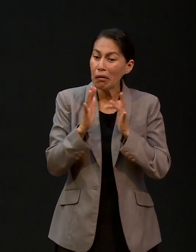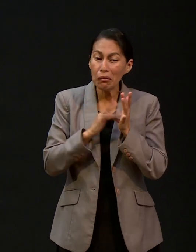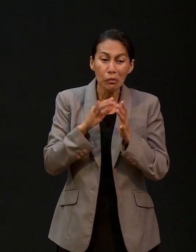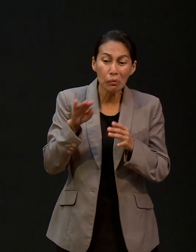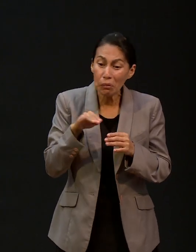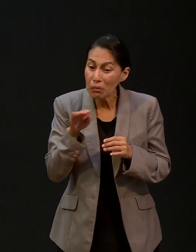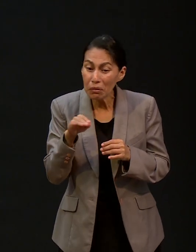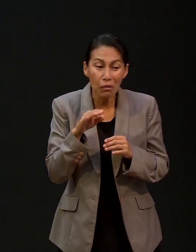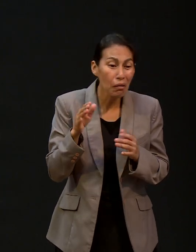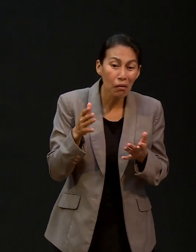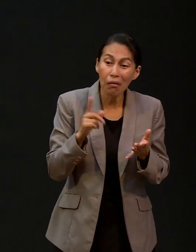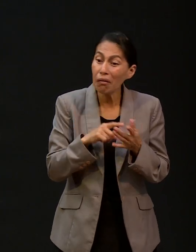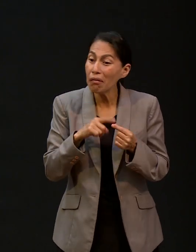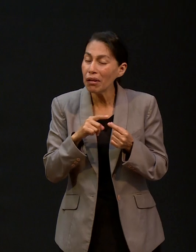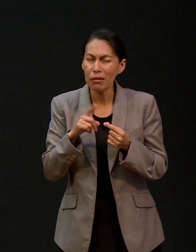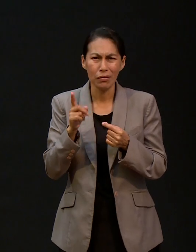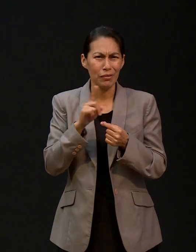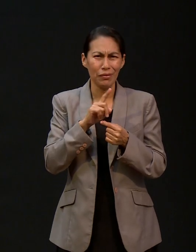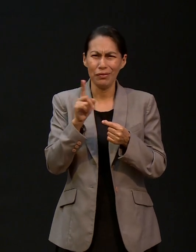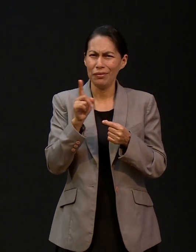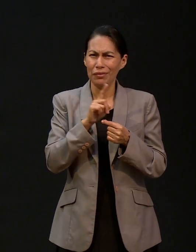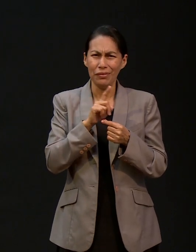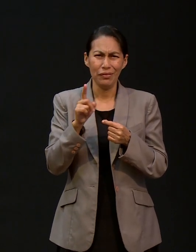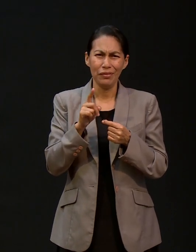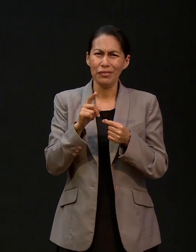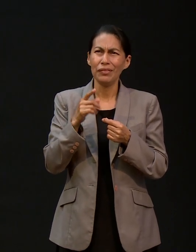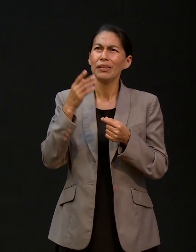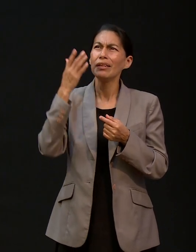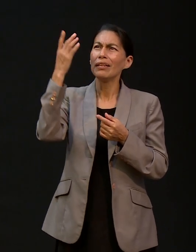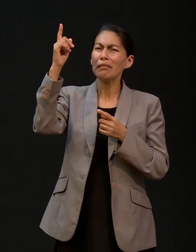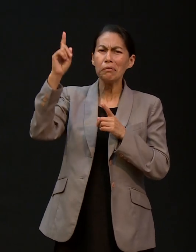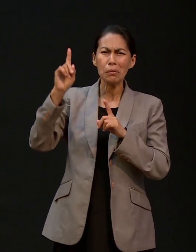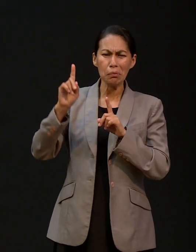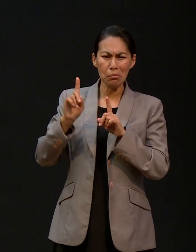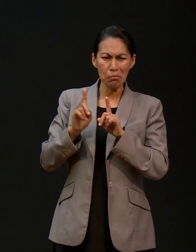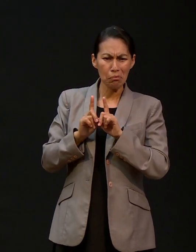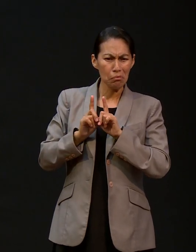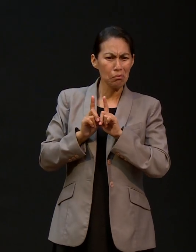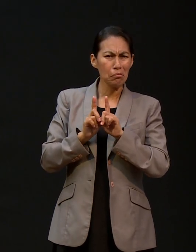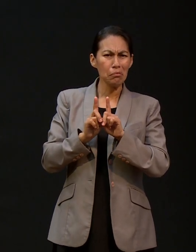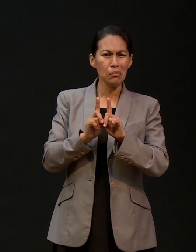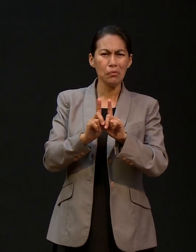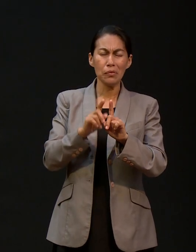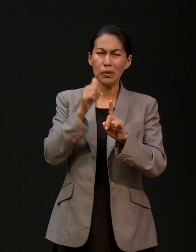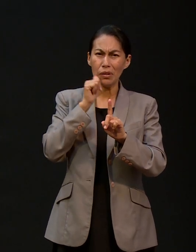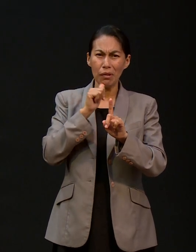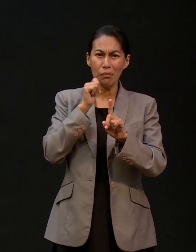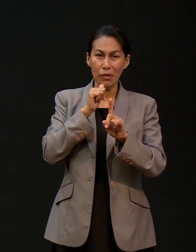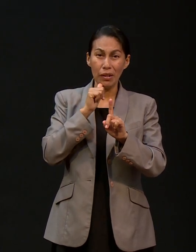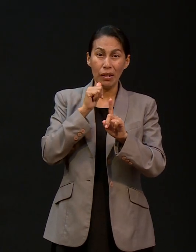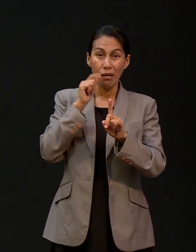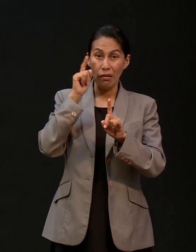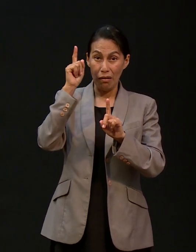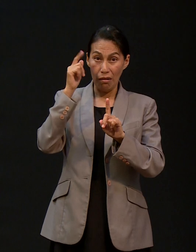No, Él siempre está, a veces nosotros no nos damos cuenta de eso. Y Él nos da la oración para que